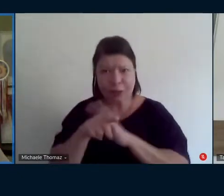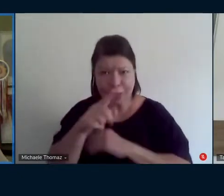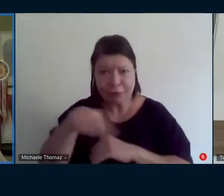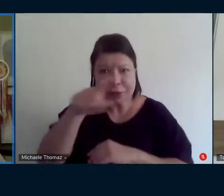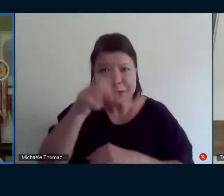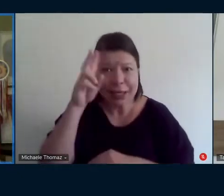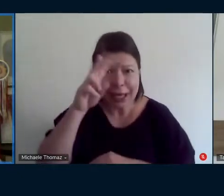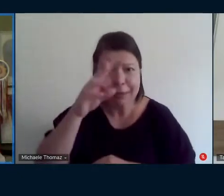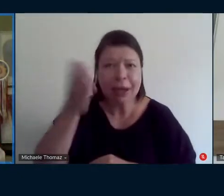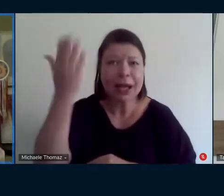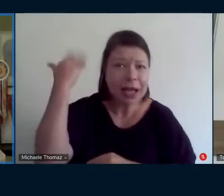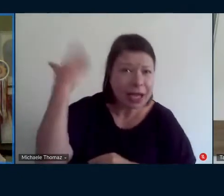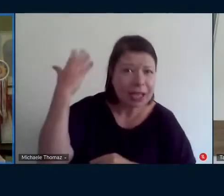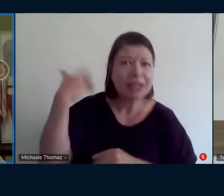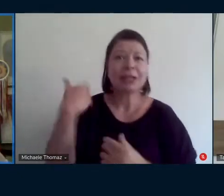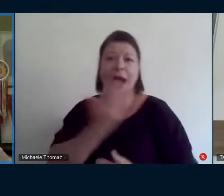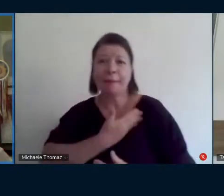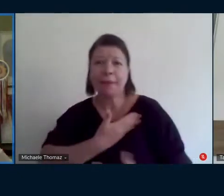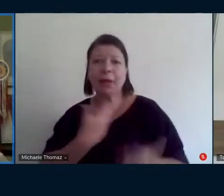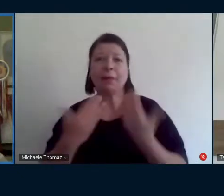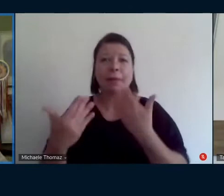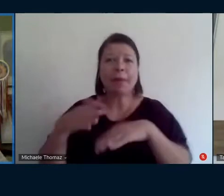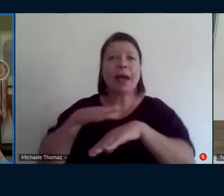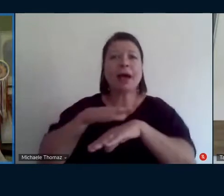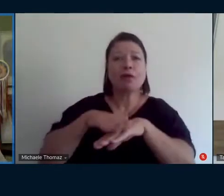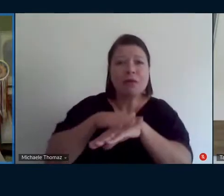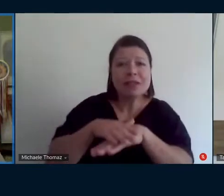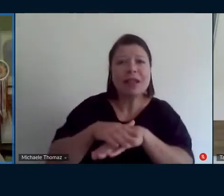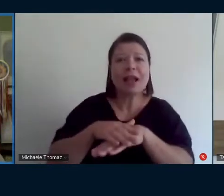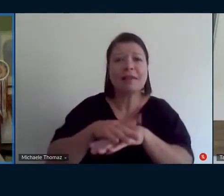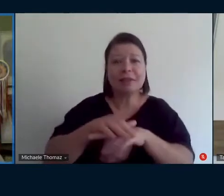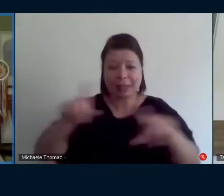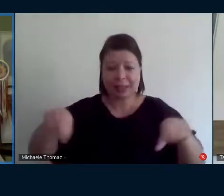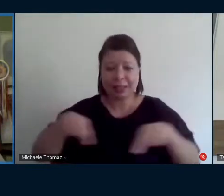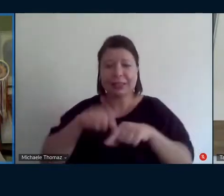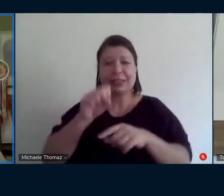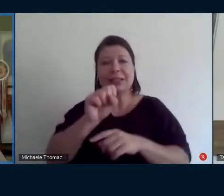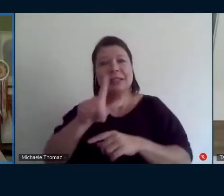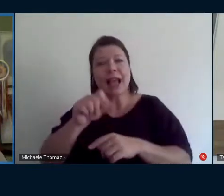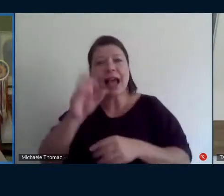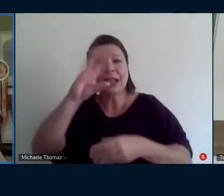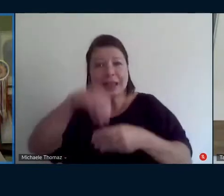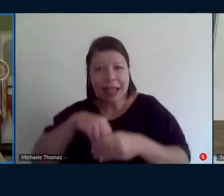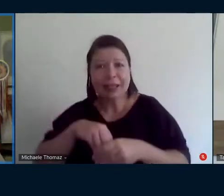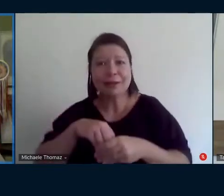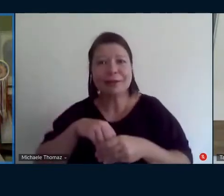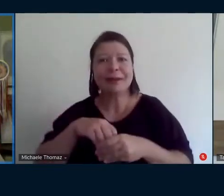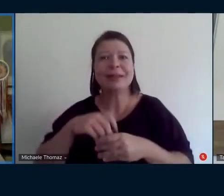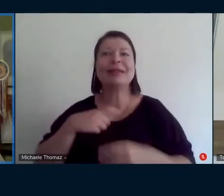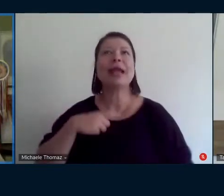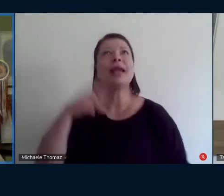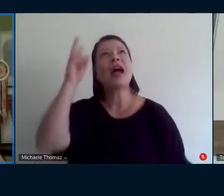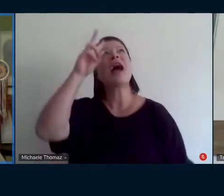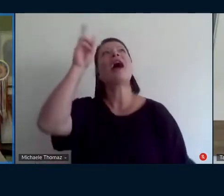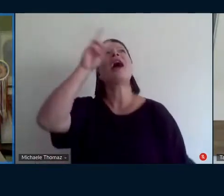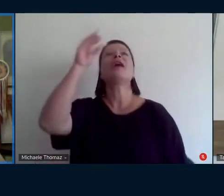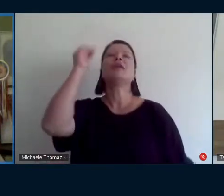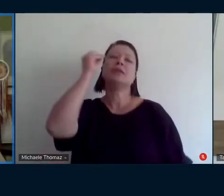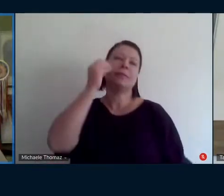significativas de vocês com os colegas e aí sempre vem as experiências com as crianças